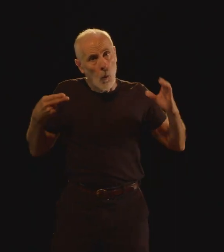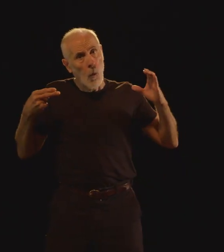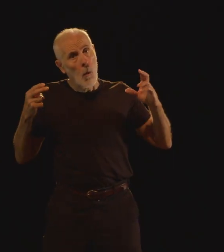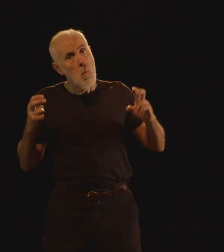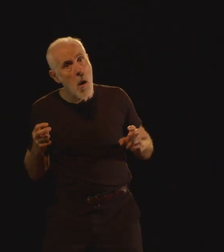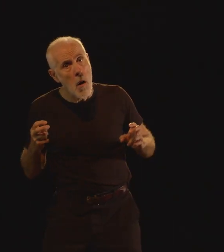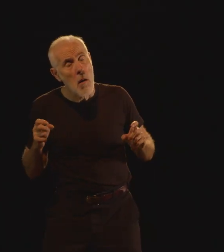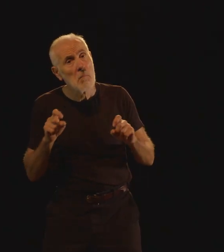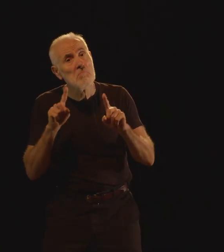qui est ?